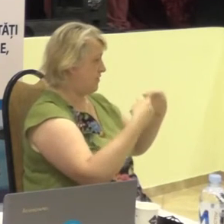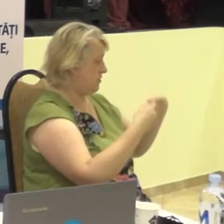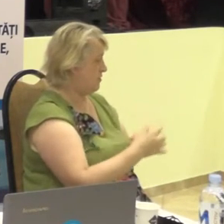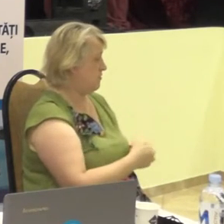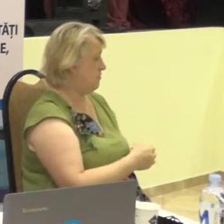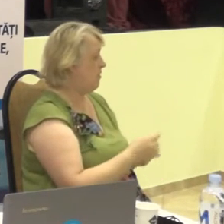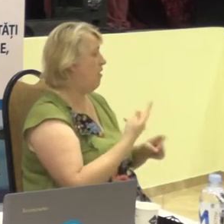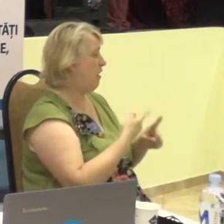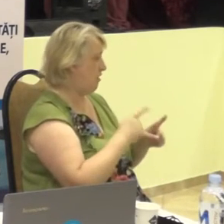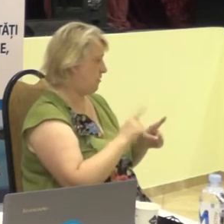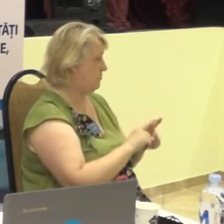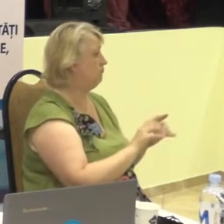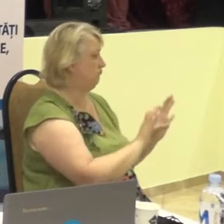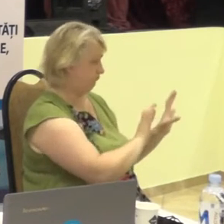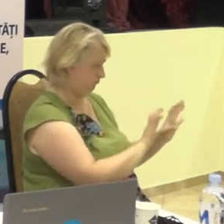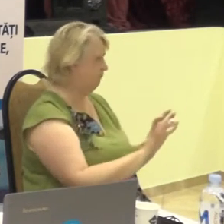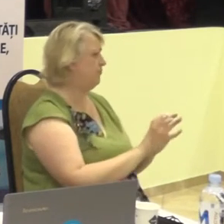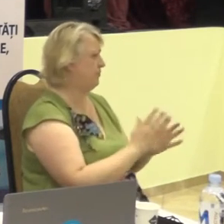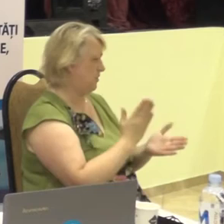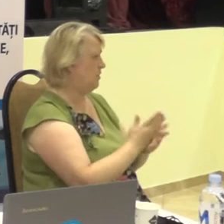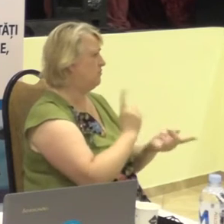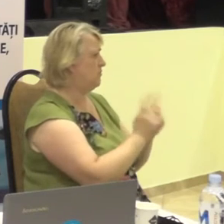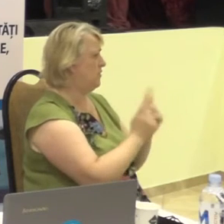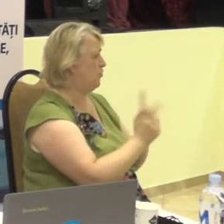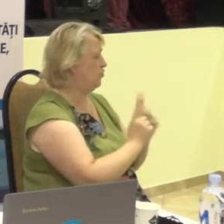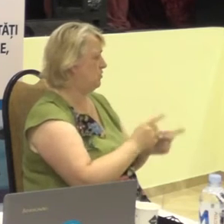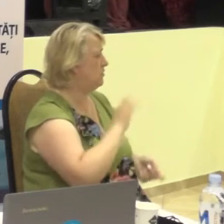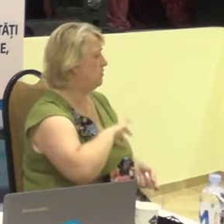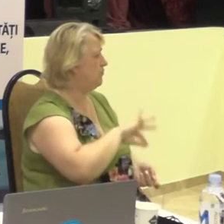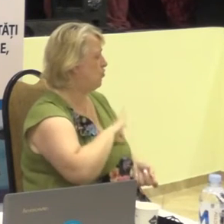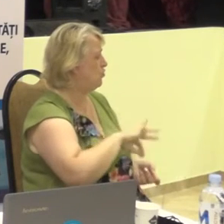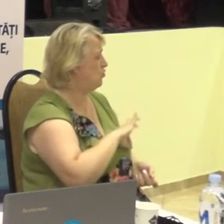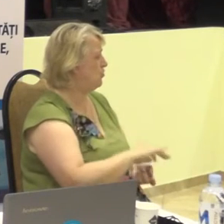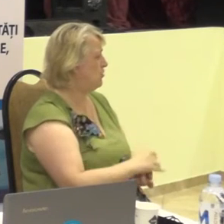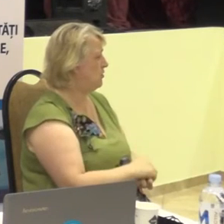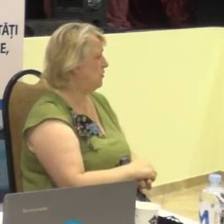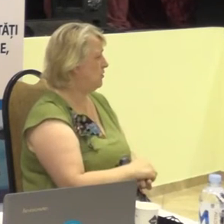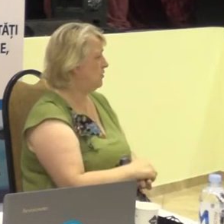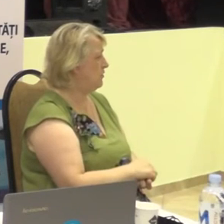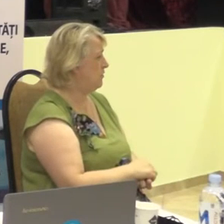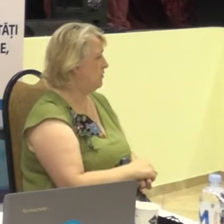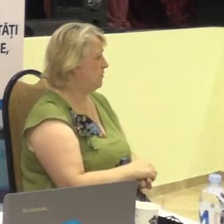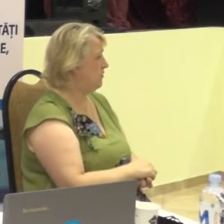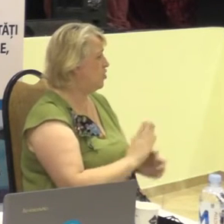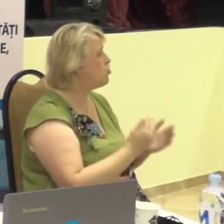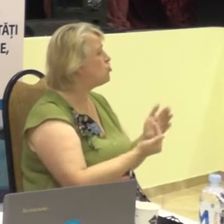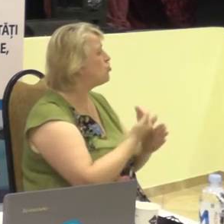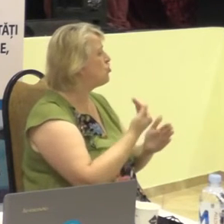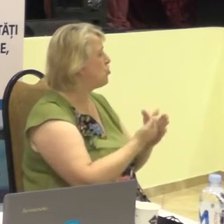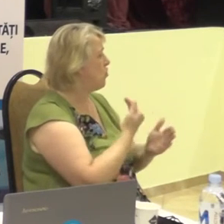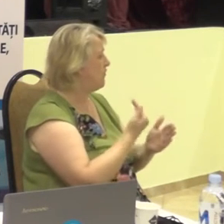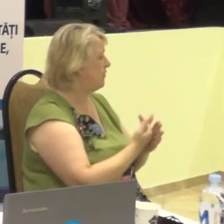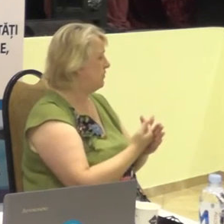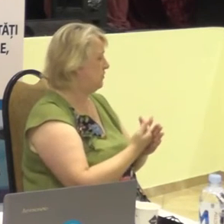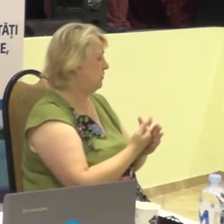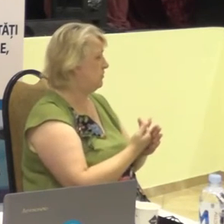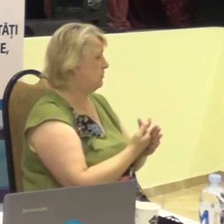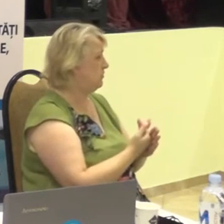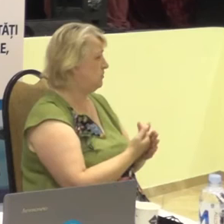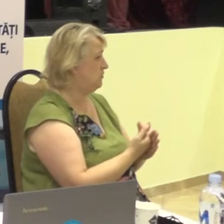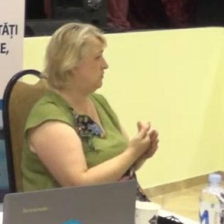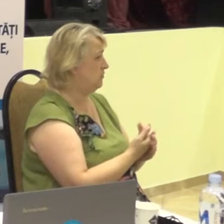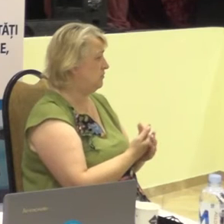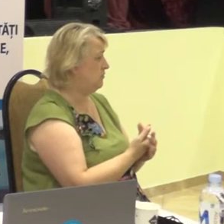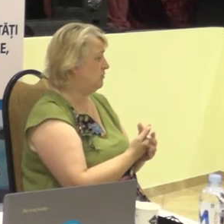care folosesc transmiterea știrilor în limbajul